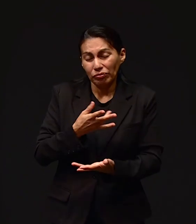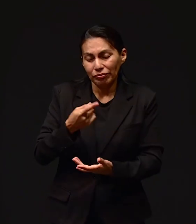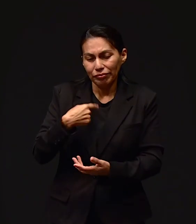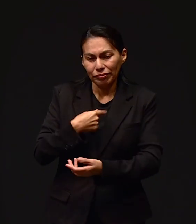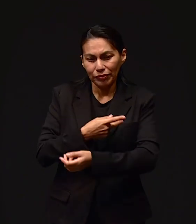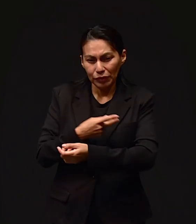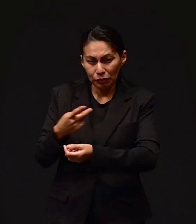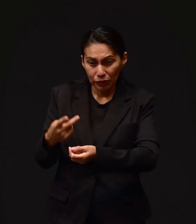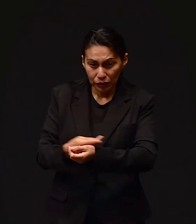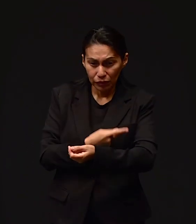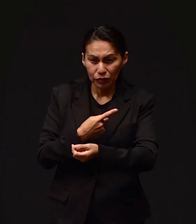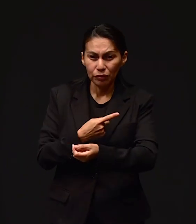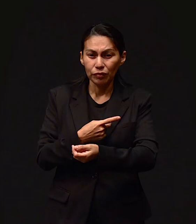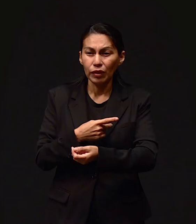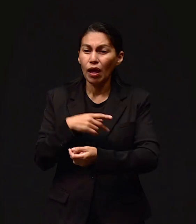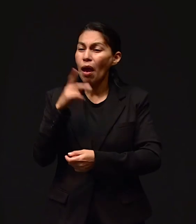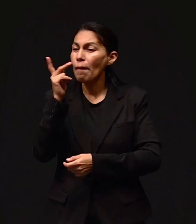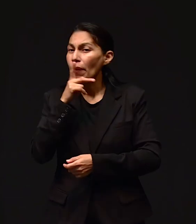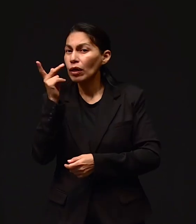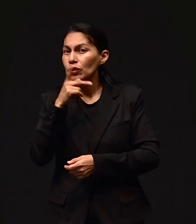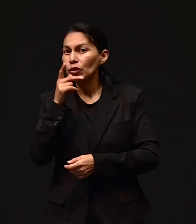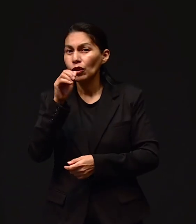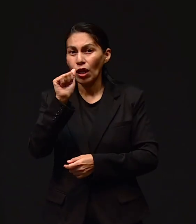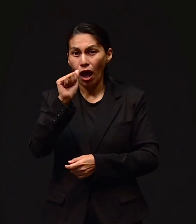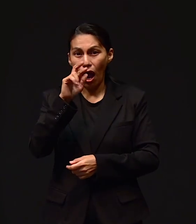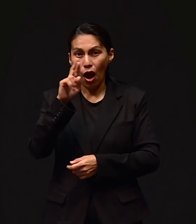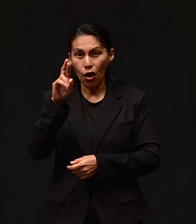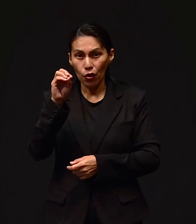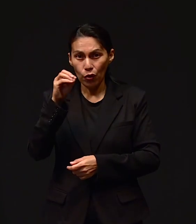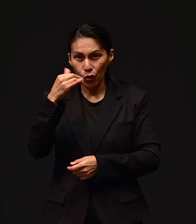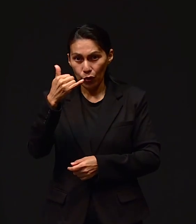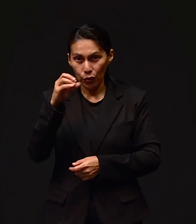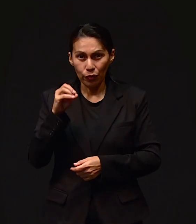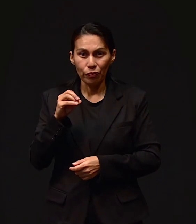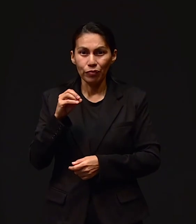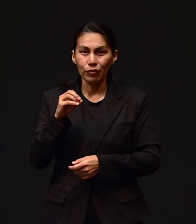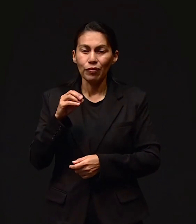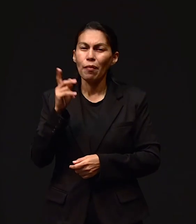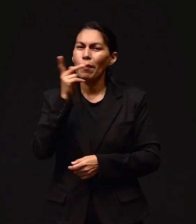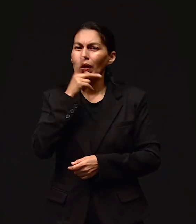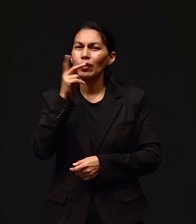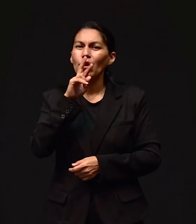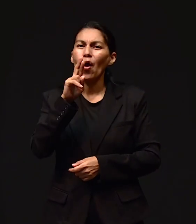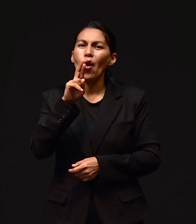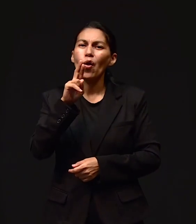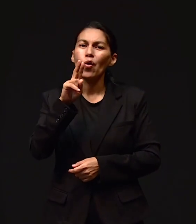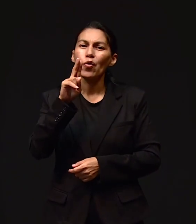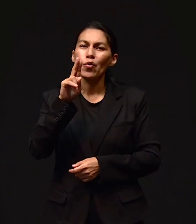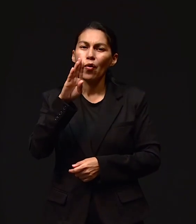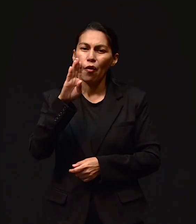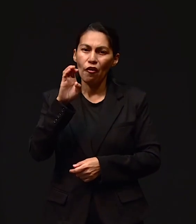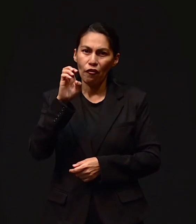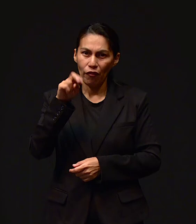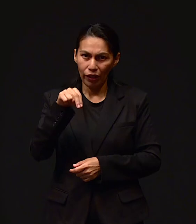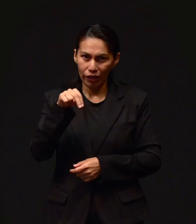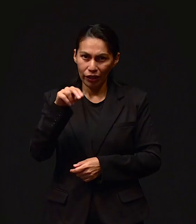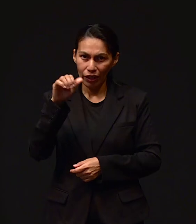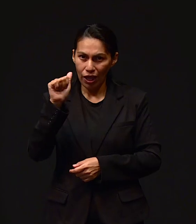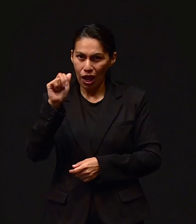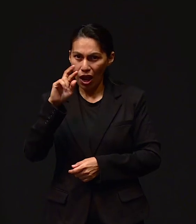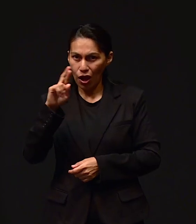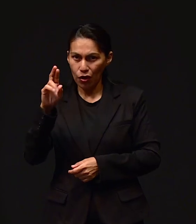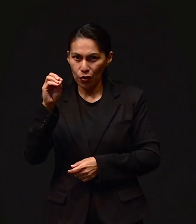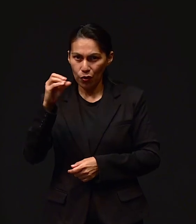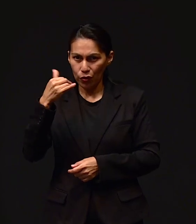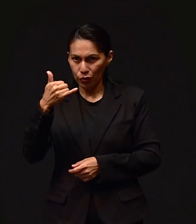Y en eso llega el pastor Arroyo a orar por el departamento. Rubén Arroyo, mi querido amigo. Sí, Rubén Arroyo. Que